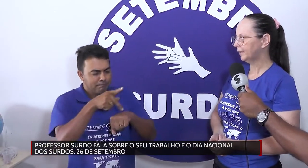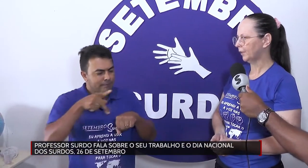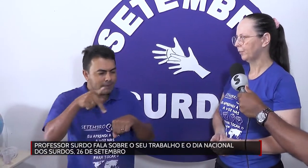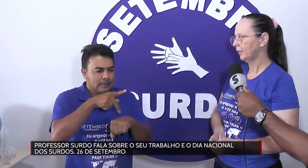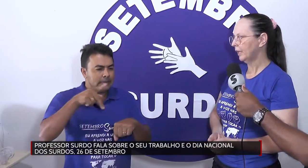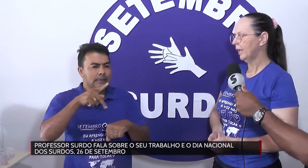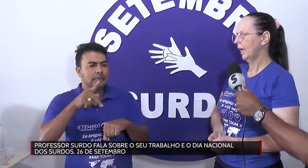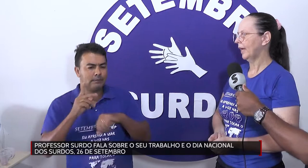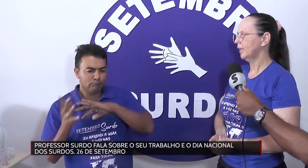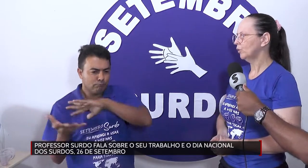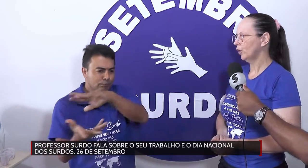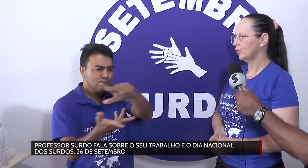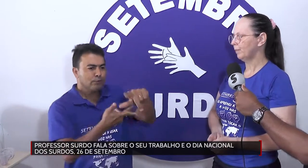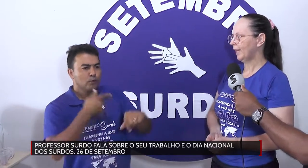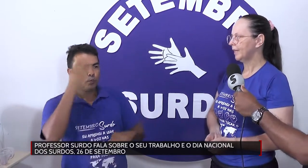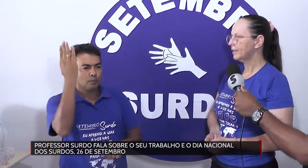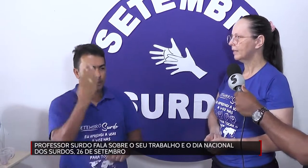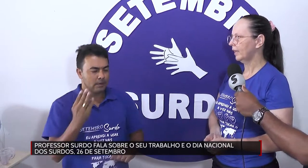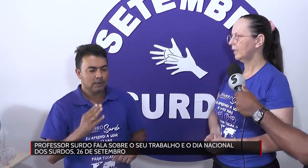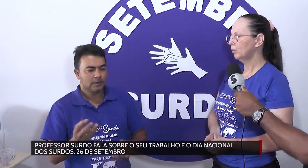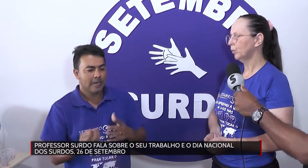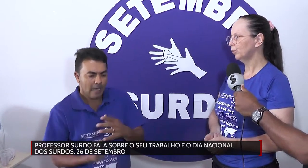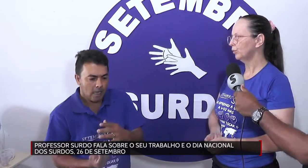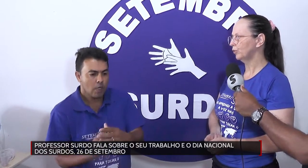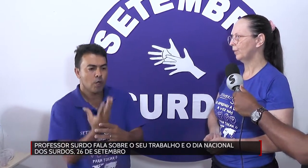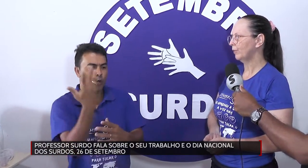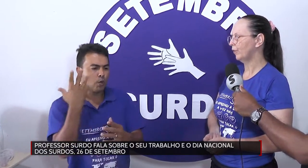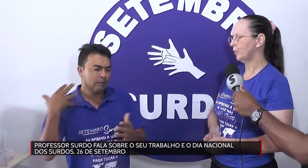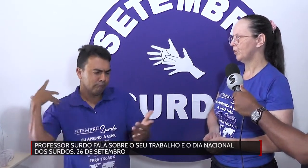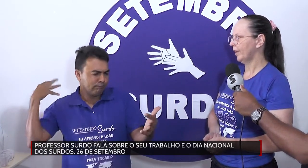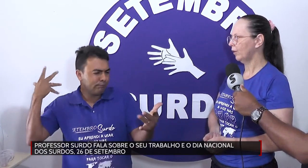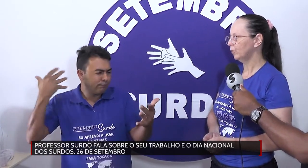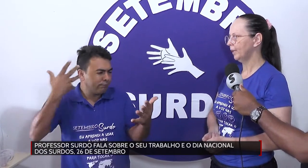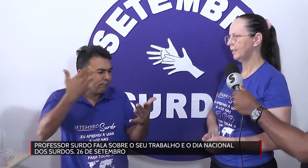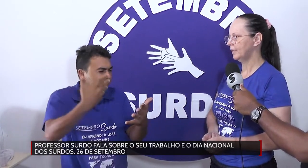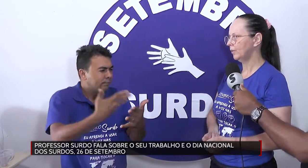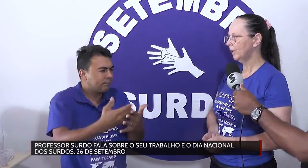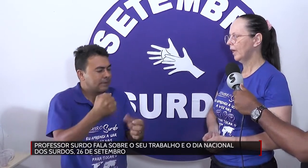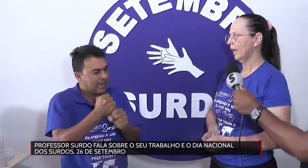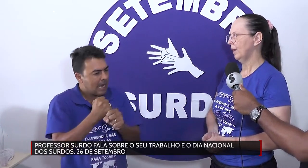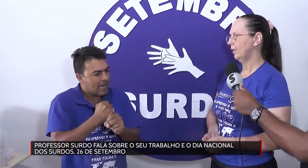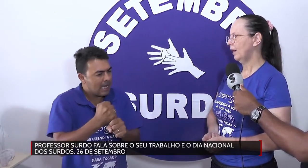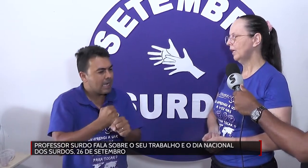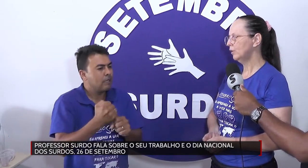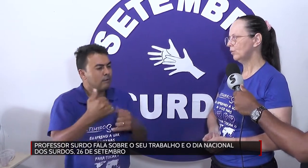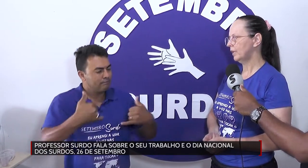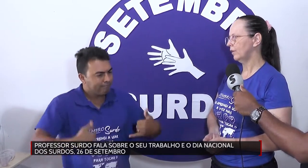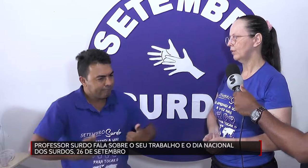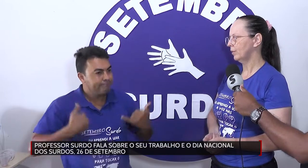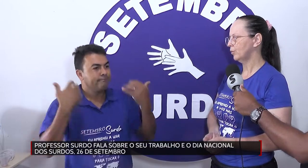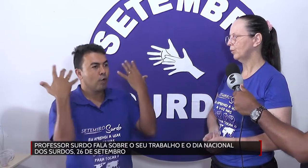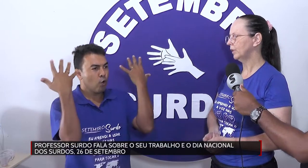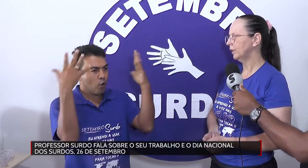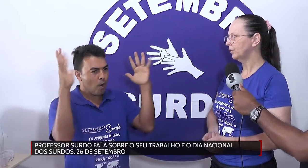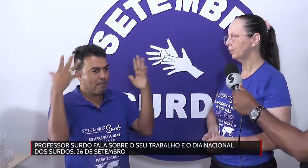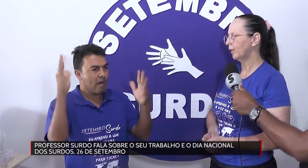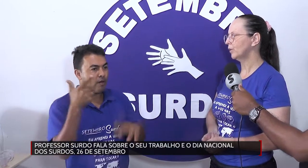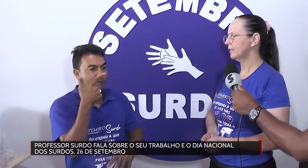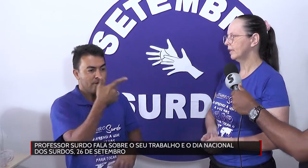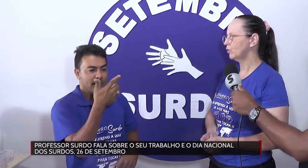Então, aqui no nosso país, e no mundo, de uma forma geral, no Brasil, há anos nós vemos lutando para conquistar esse